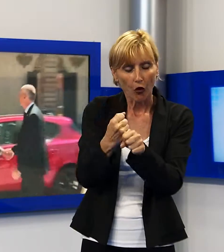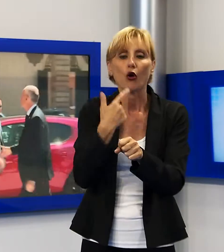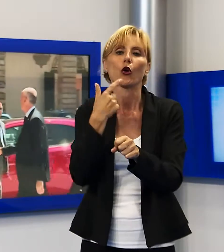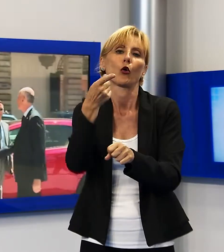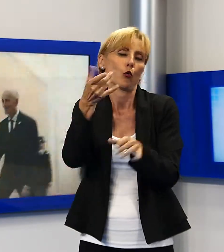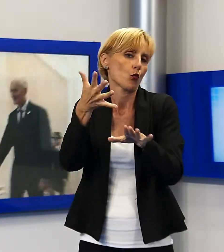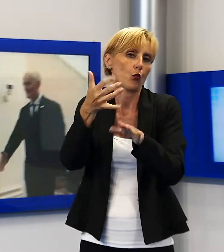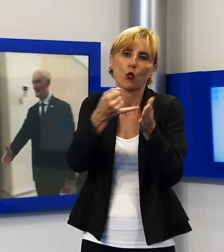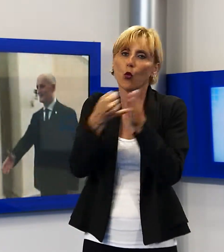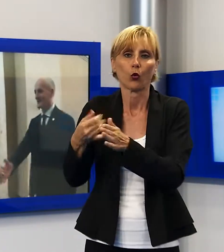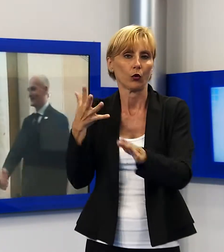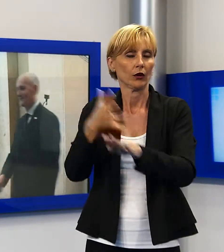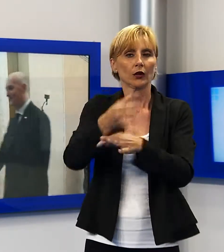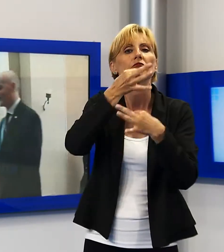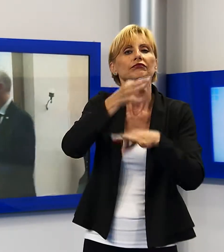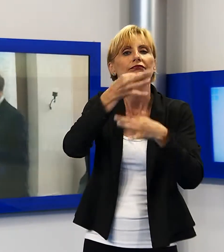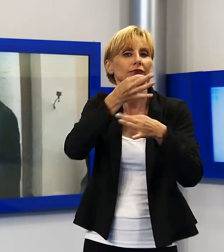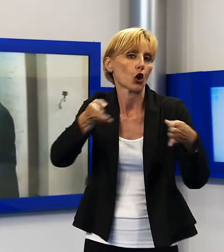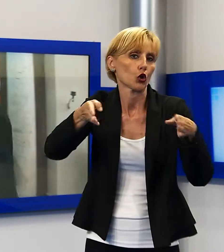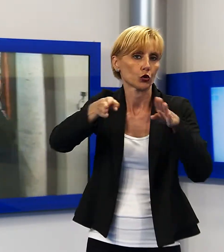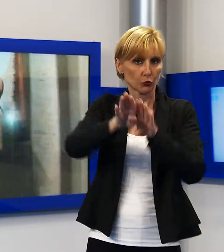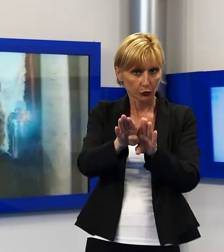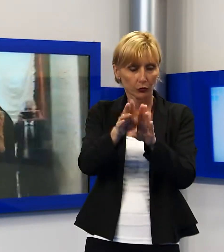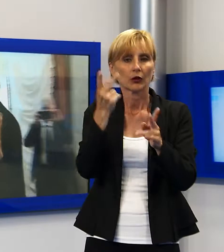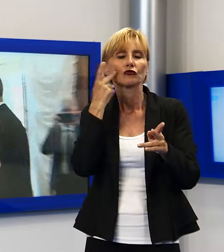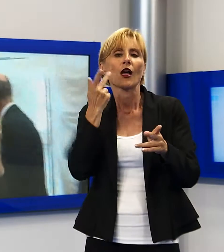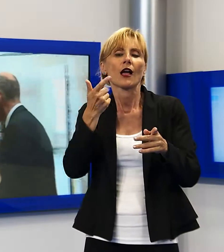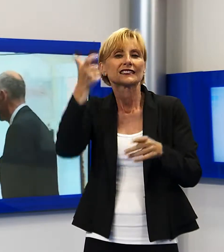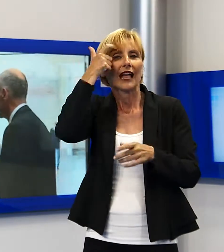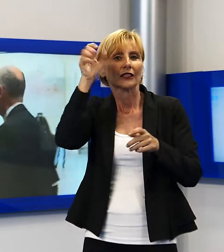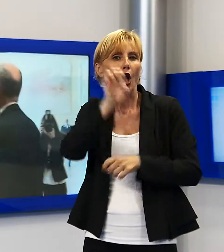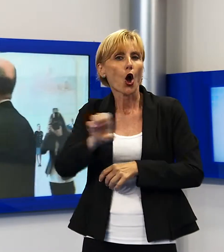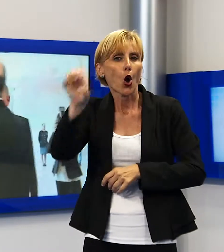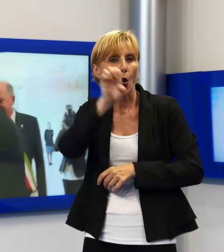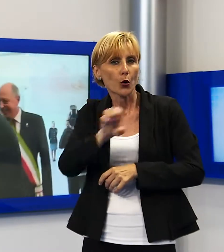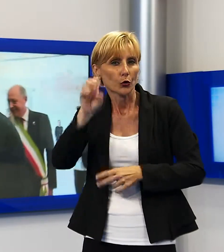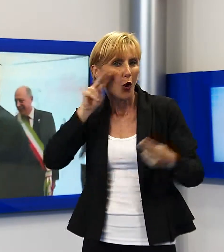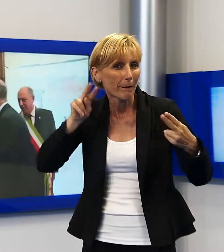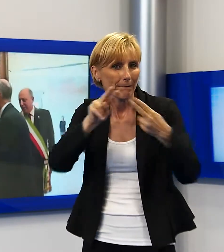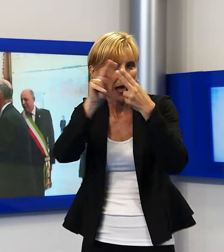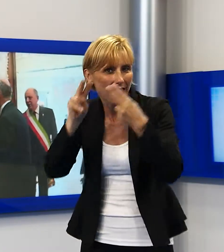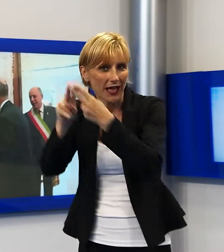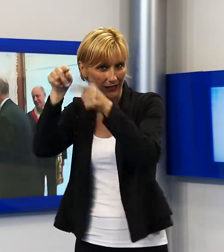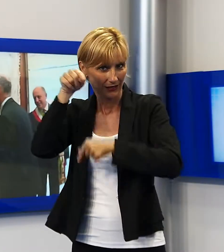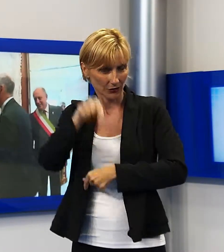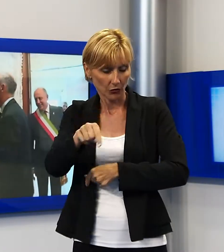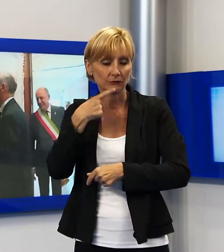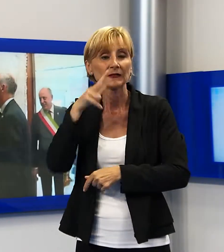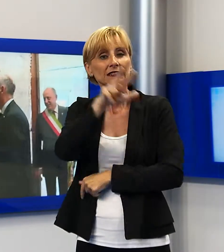Lucca i responsabili delle polizie ferroviarie degli Stati europei. Un incontro annuale, giunto alla sua 39esima edizione, è